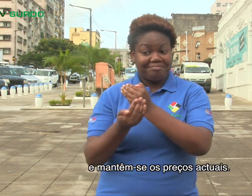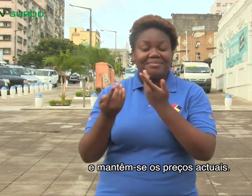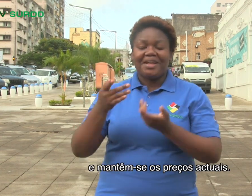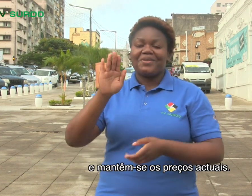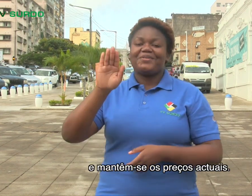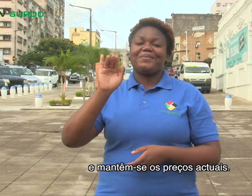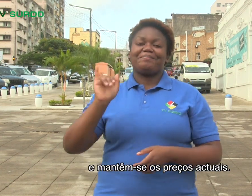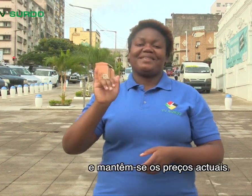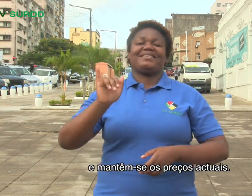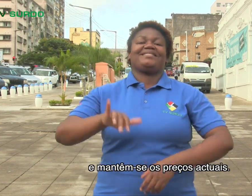-se os preços atuais.